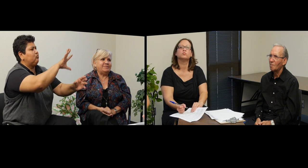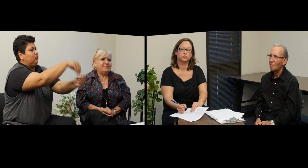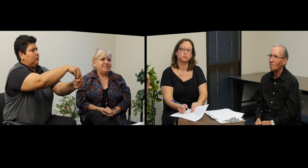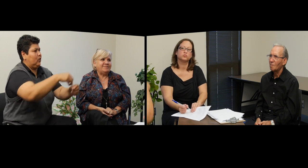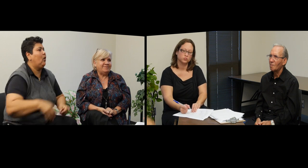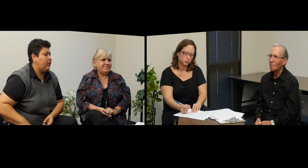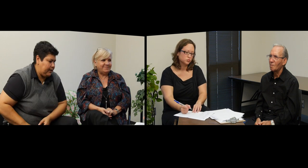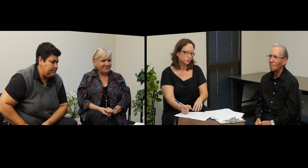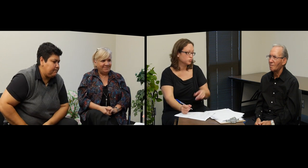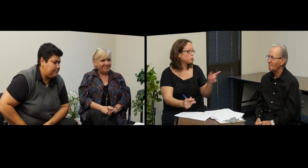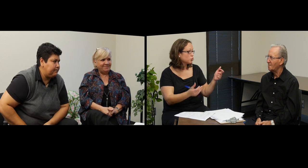Ok.